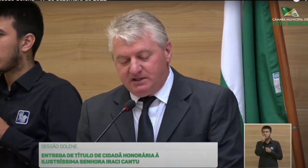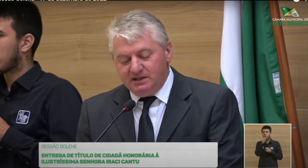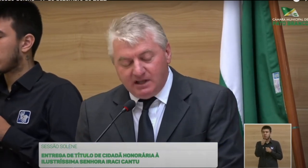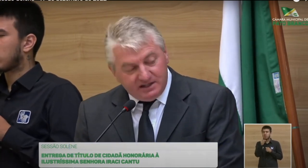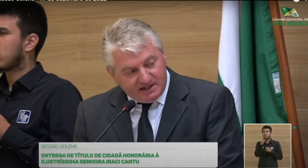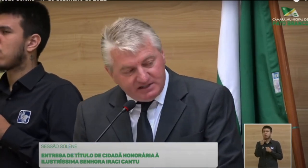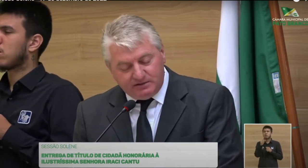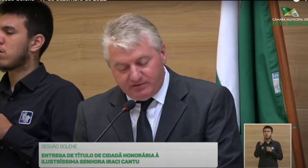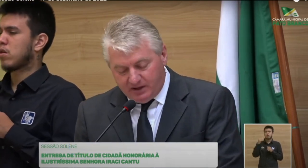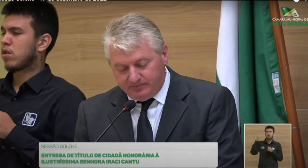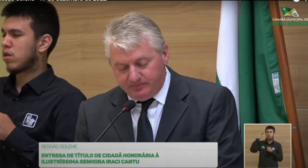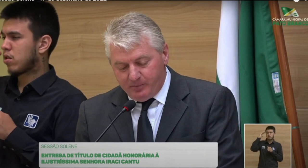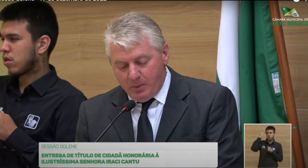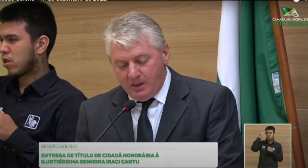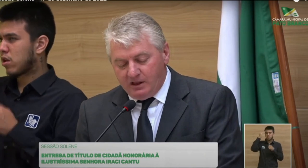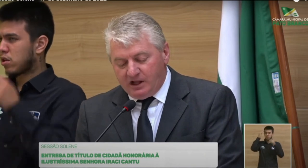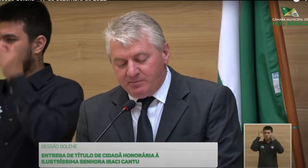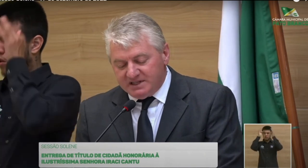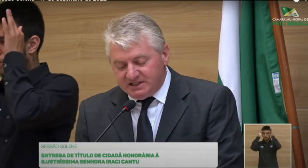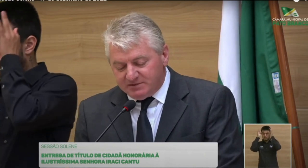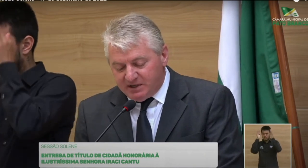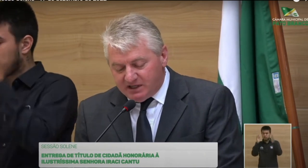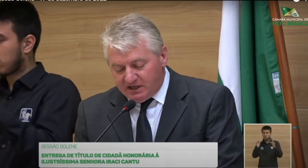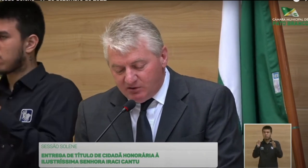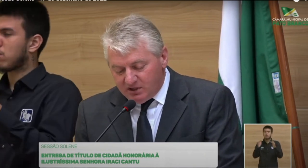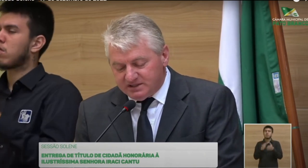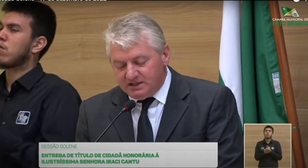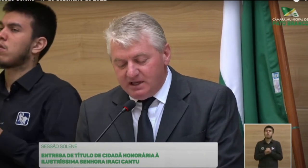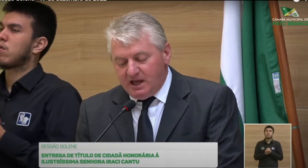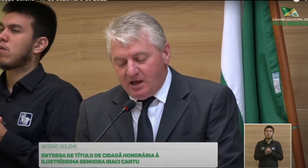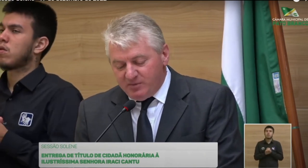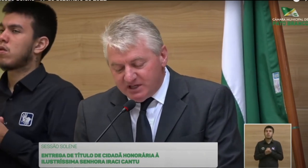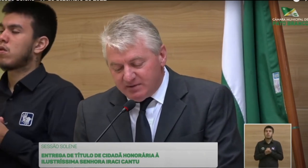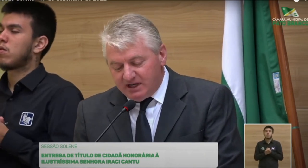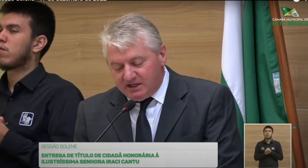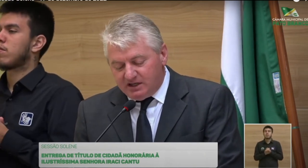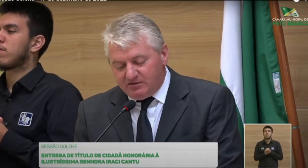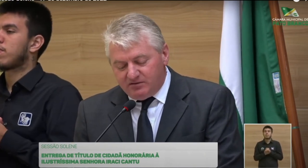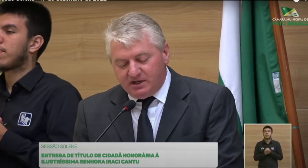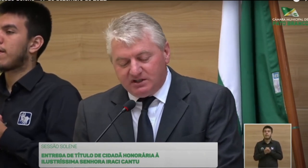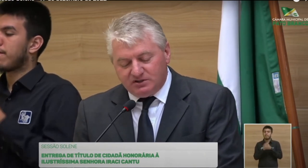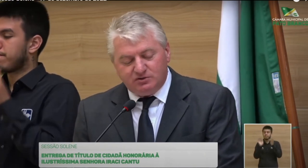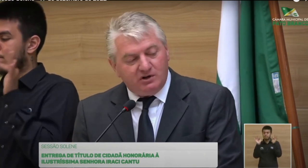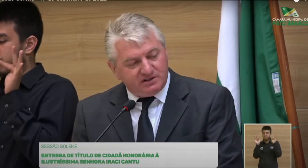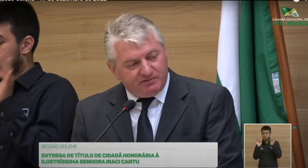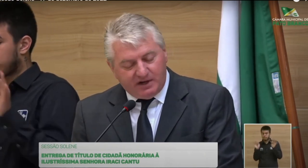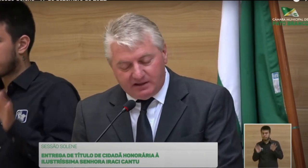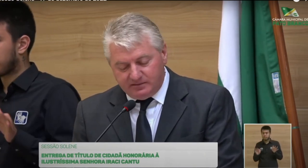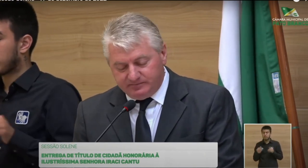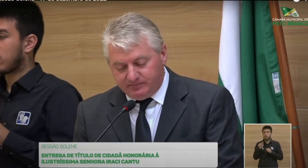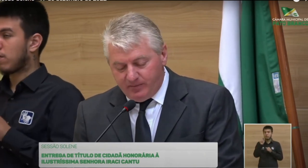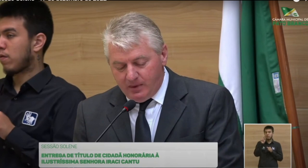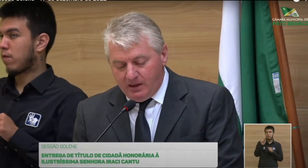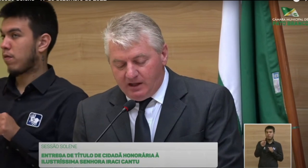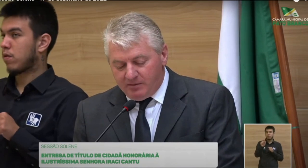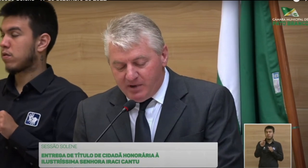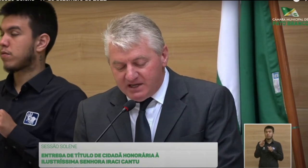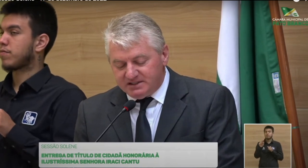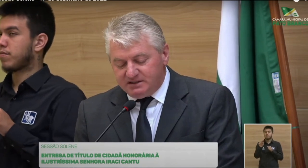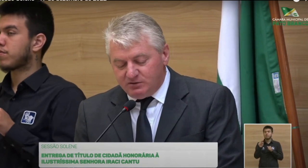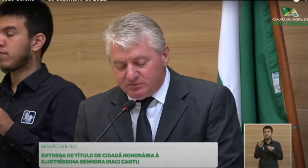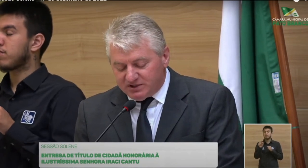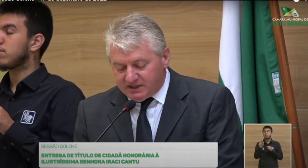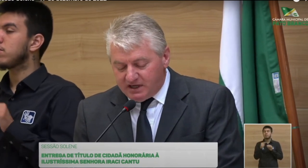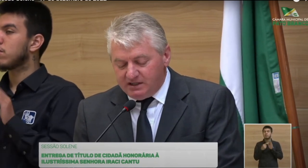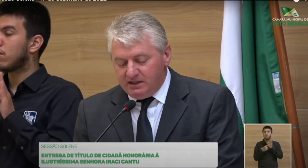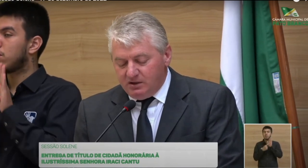vivência, inteligência e fé, capaz de despertar em nós a mesma alegria de viver que seus olhos refletem, capaz